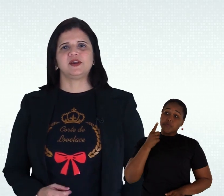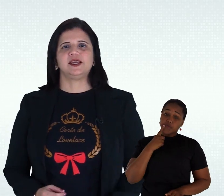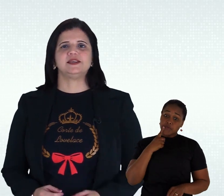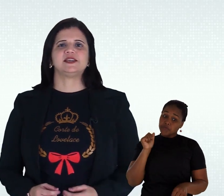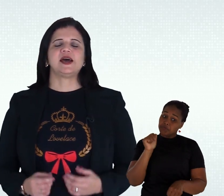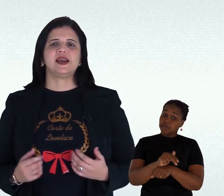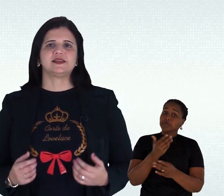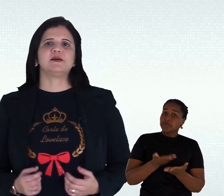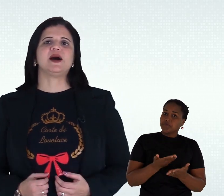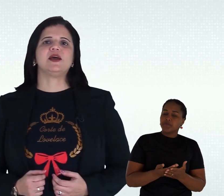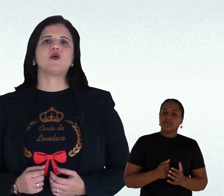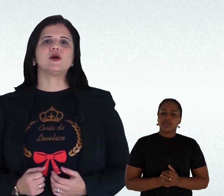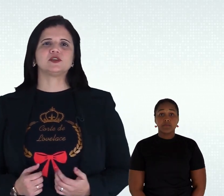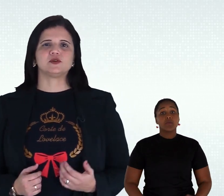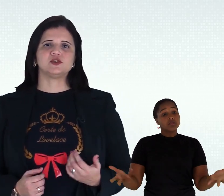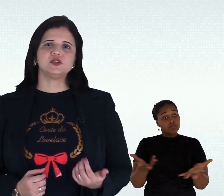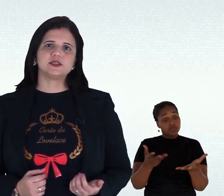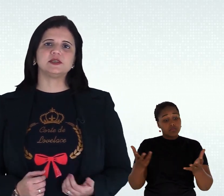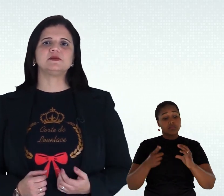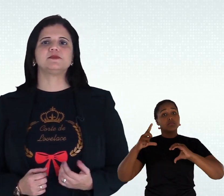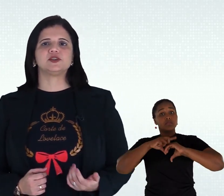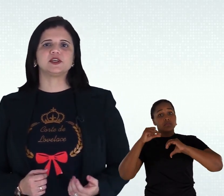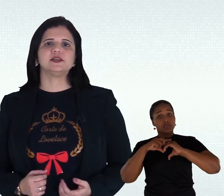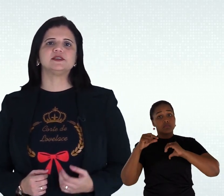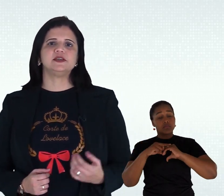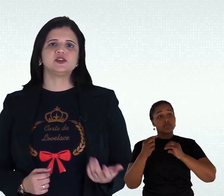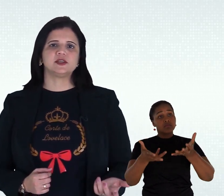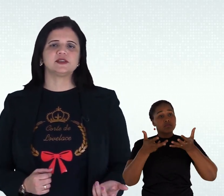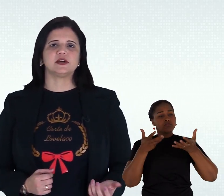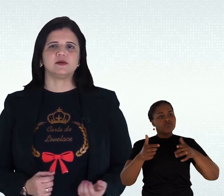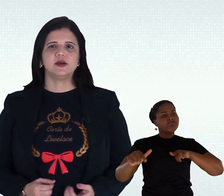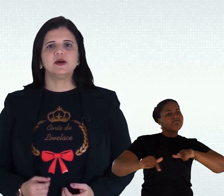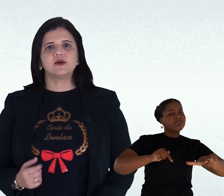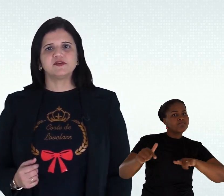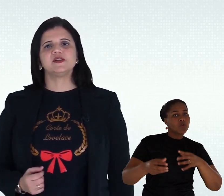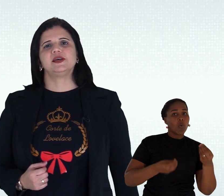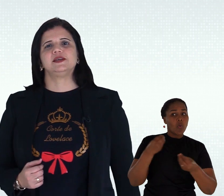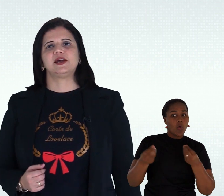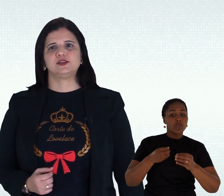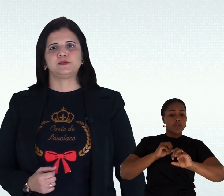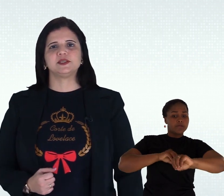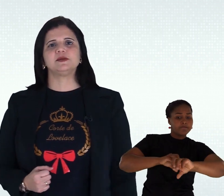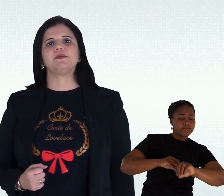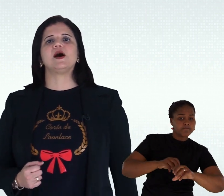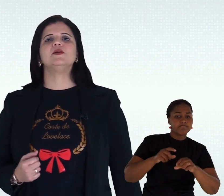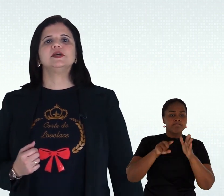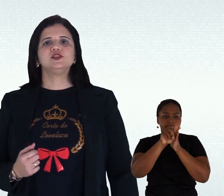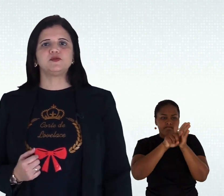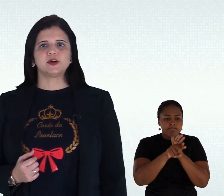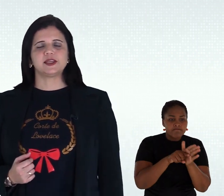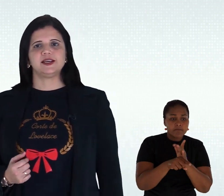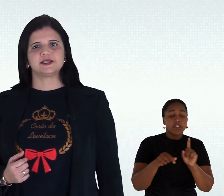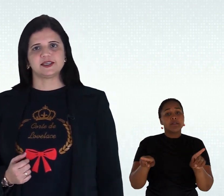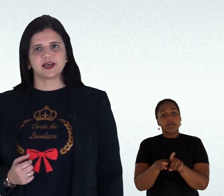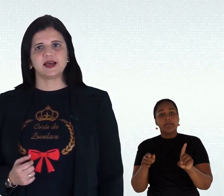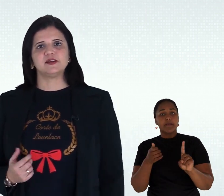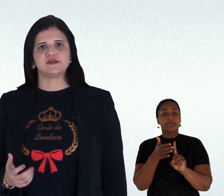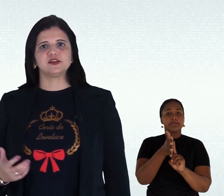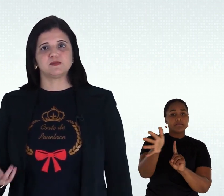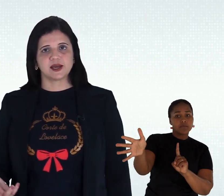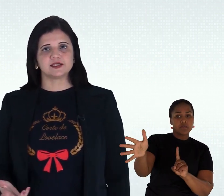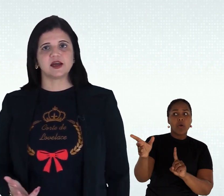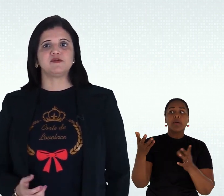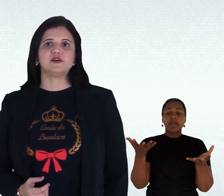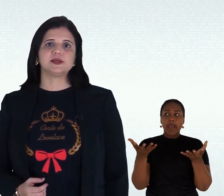Corte de Lovelace, ela trabalha com ações de ensino, pesquisa e extensão, com a finalidade principal de fortalecer